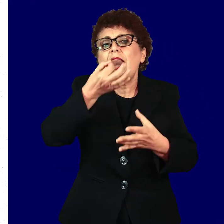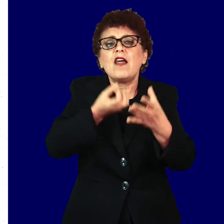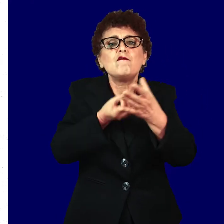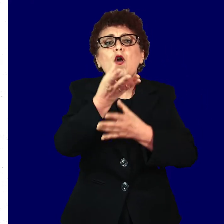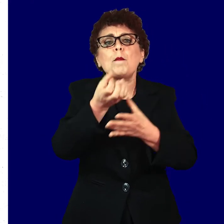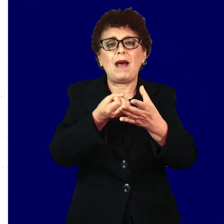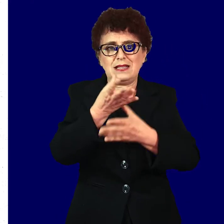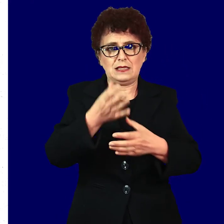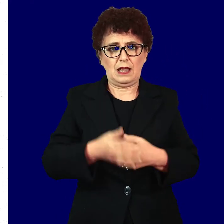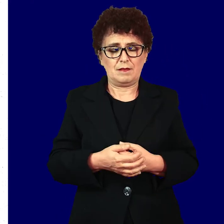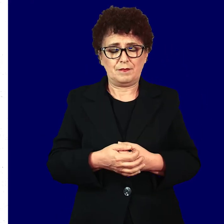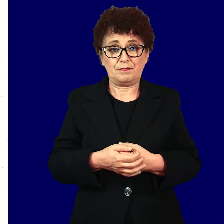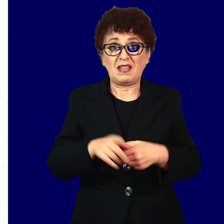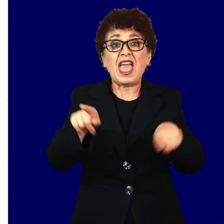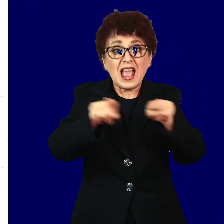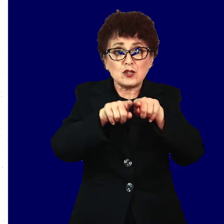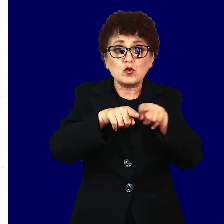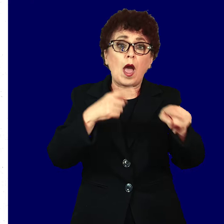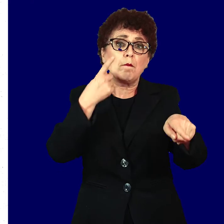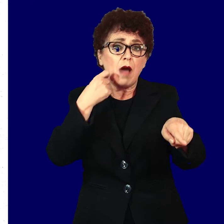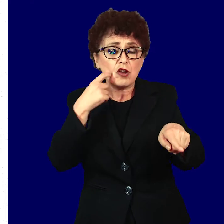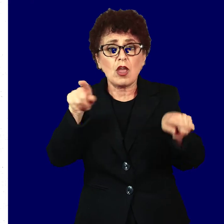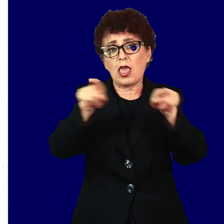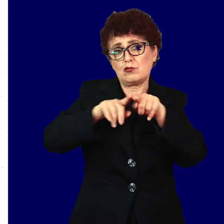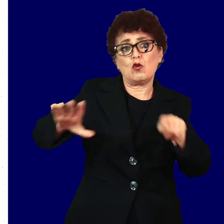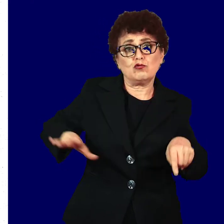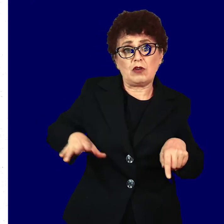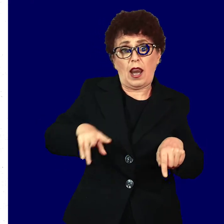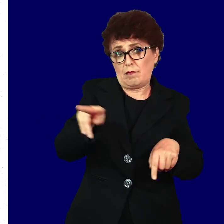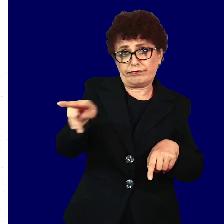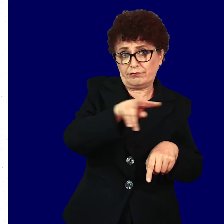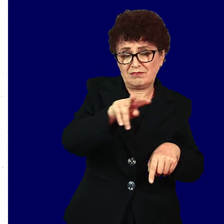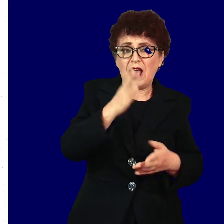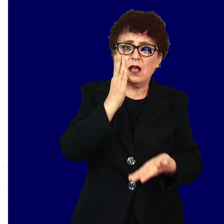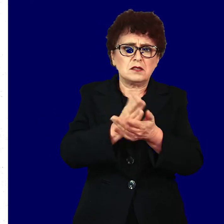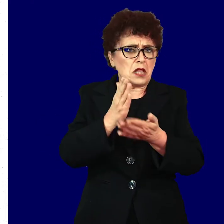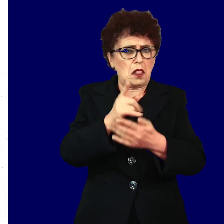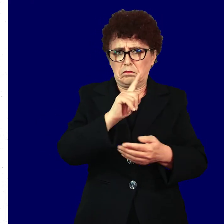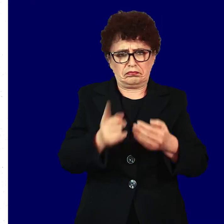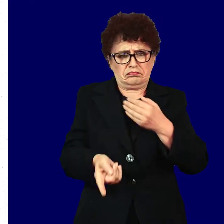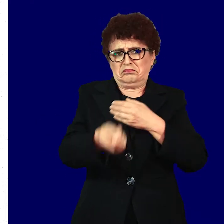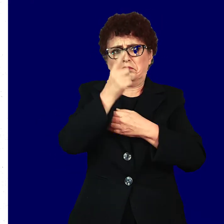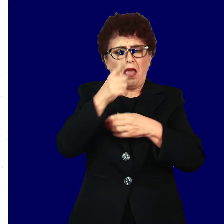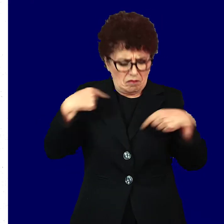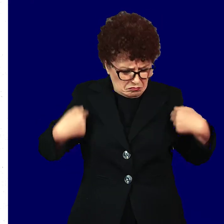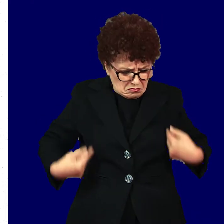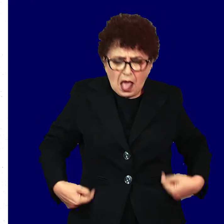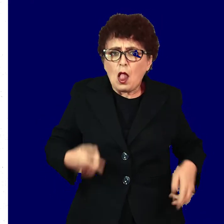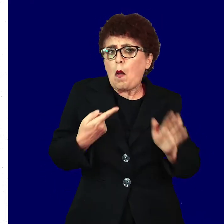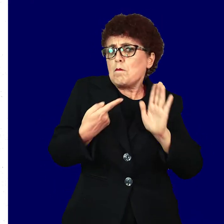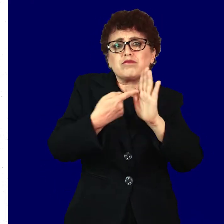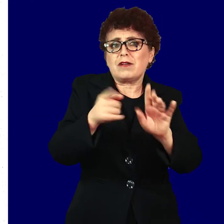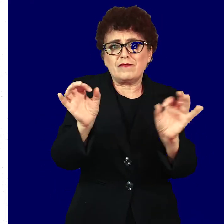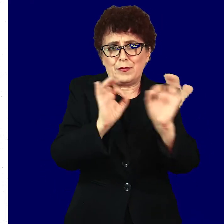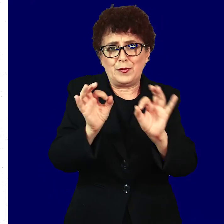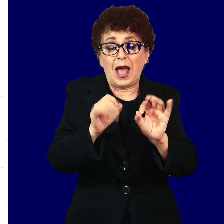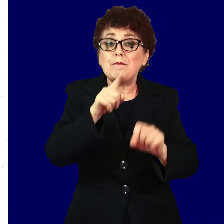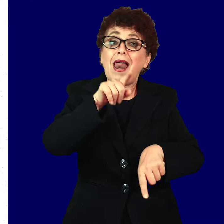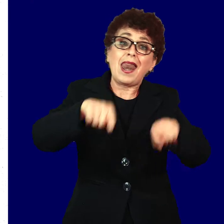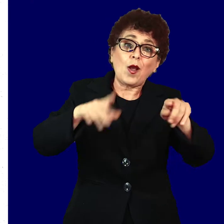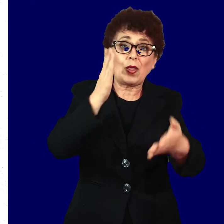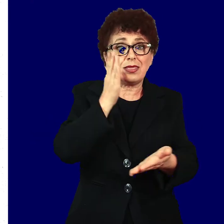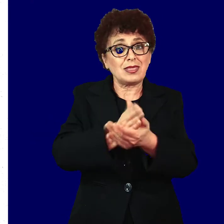И кај мажите, и кај жените, најчесто не се појавуваат симптоми, но сепак некои од